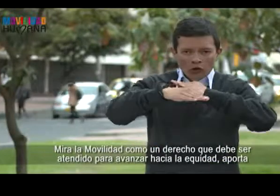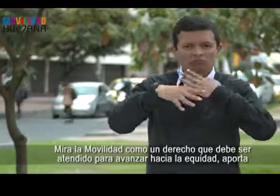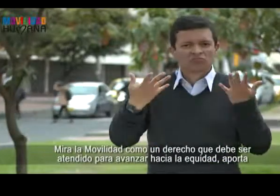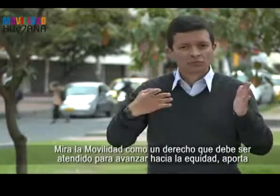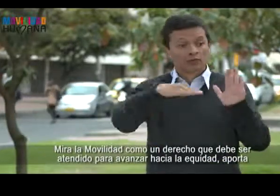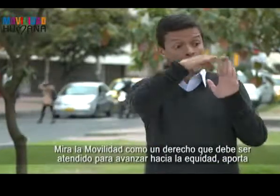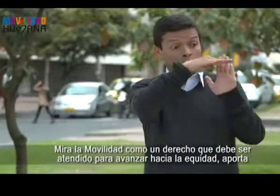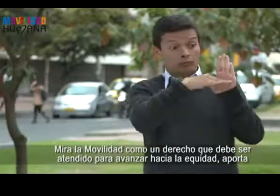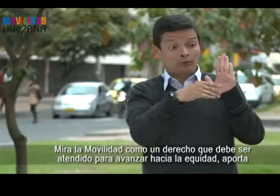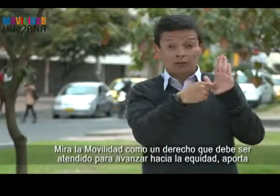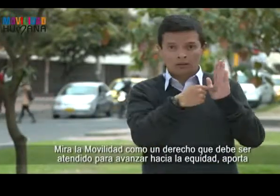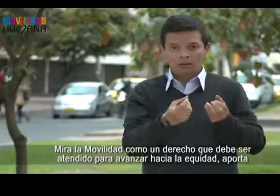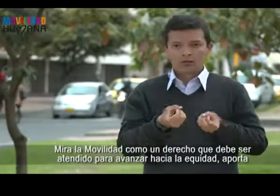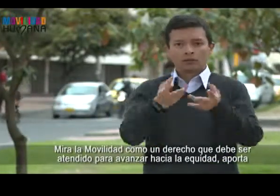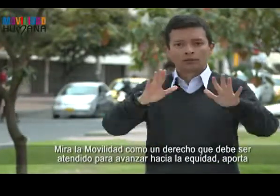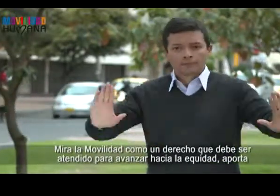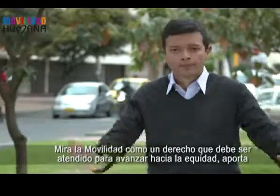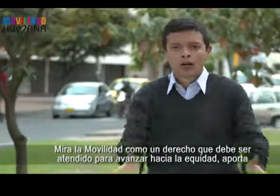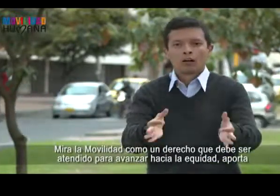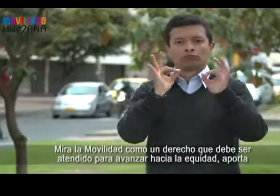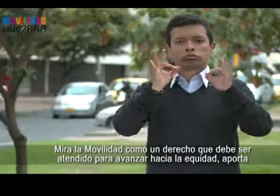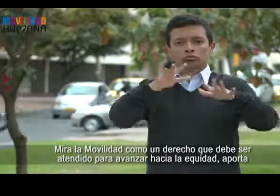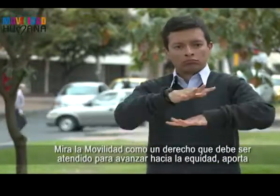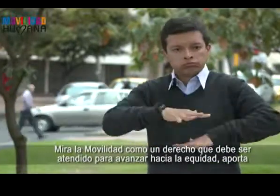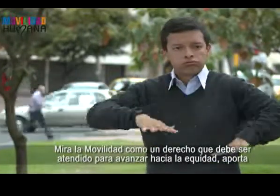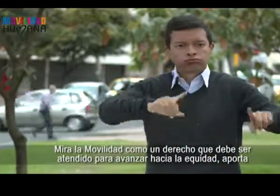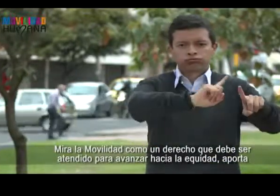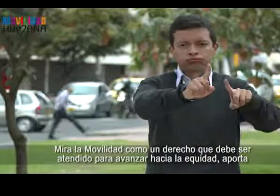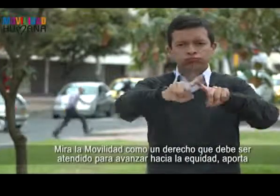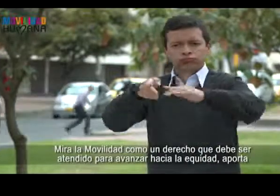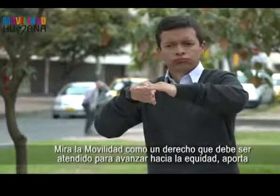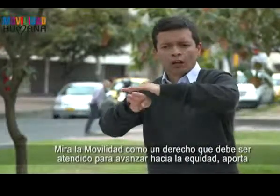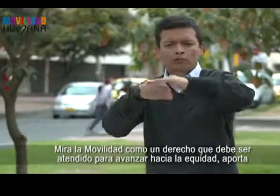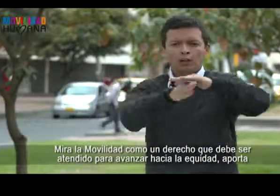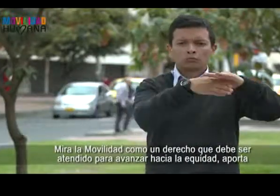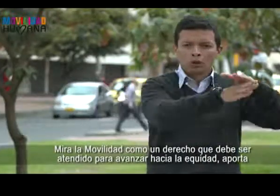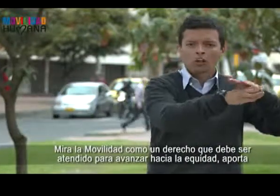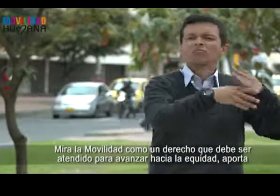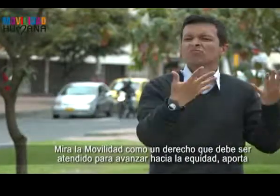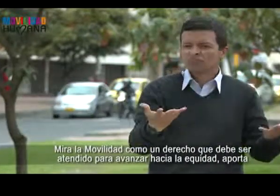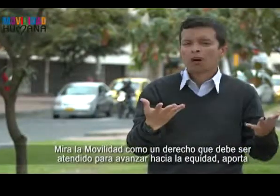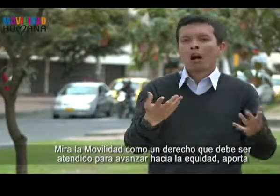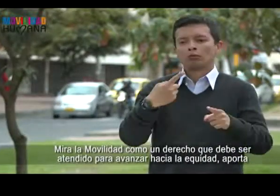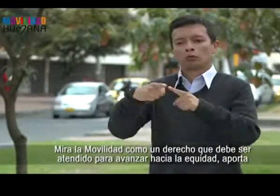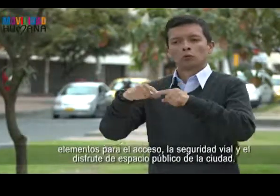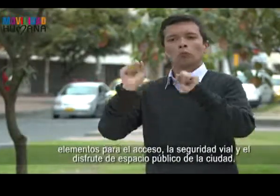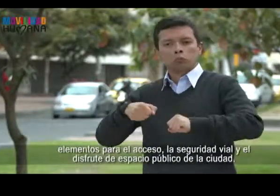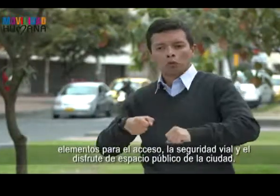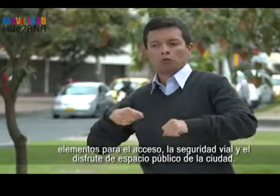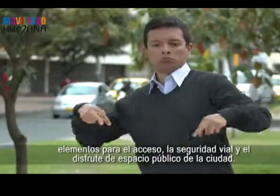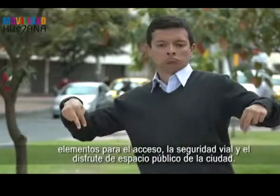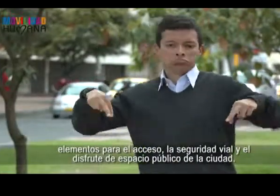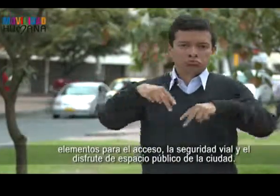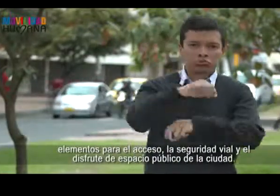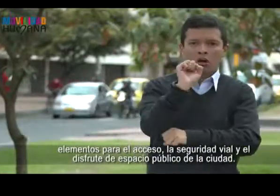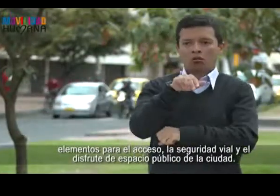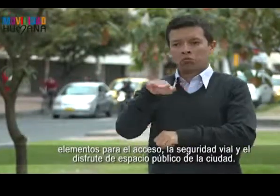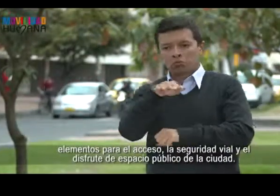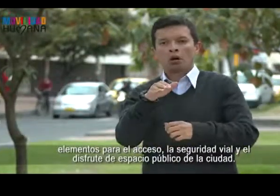movilidad como un derecho que debe ser atendido para avanzar hacia la equidad. Aporta elementos para el acceso, la